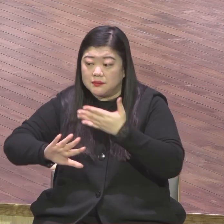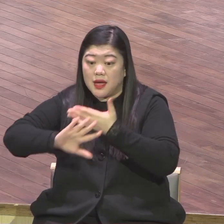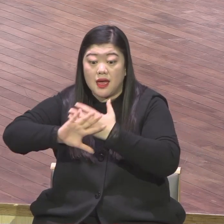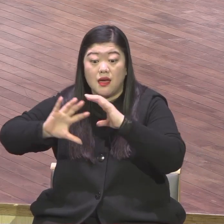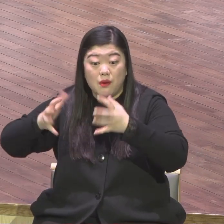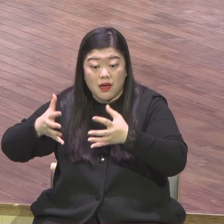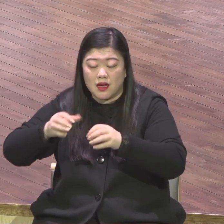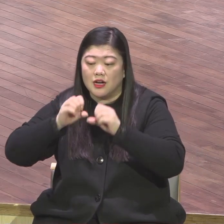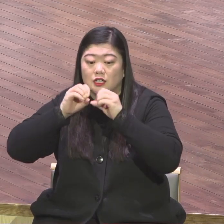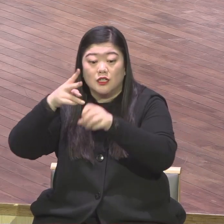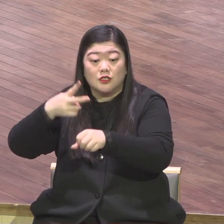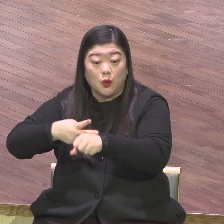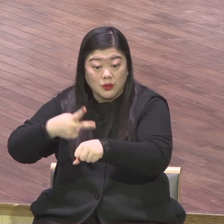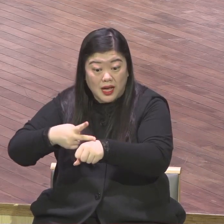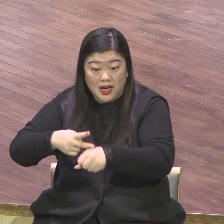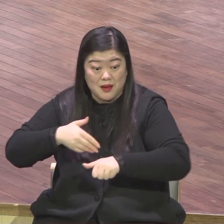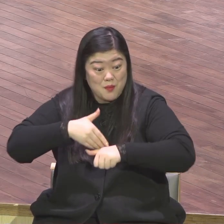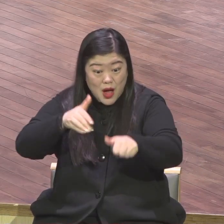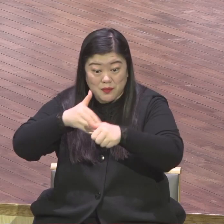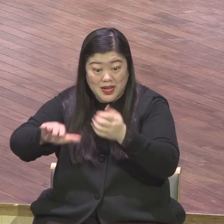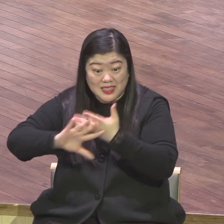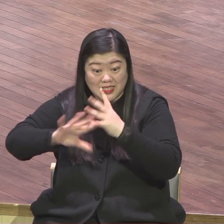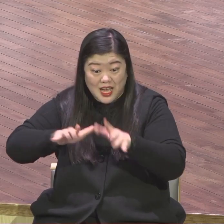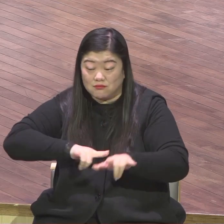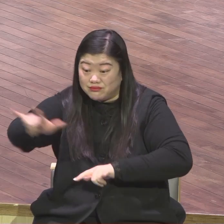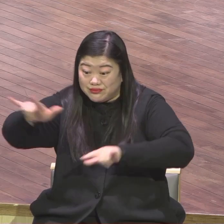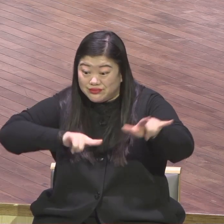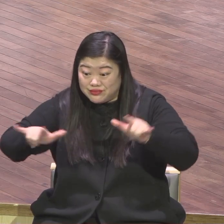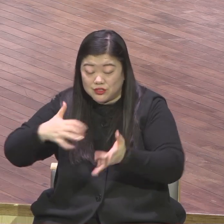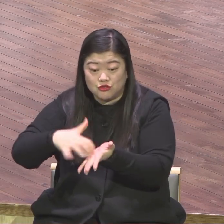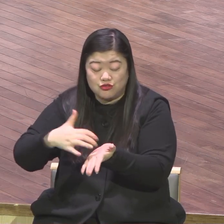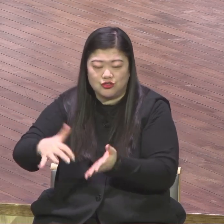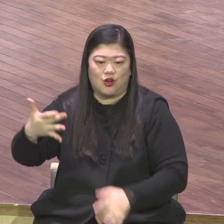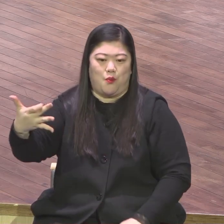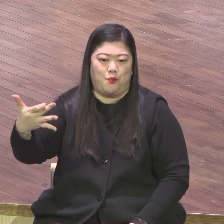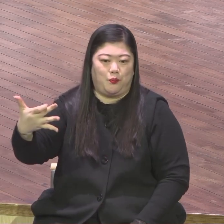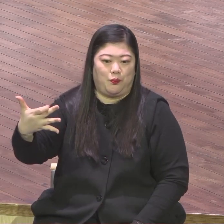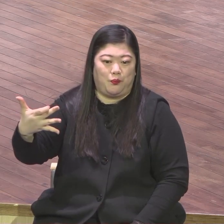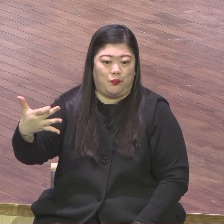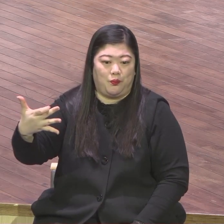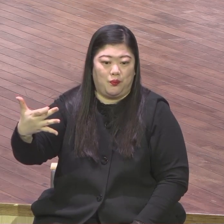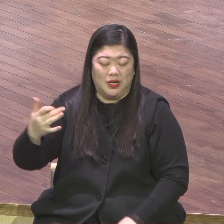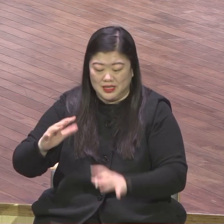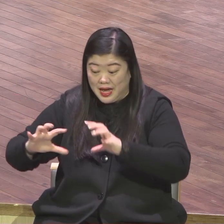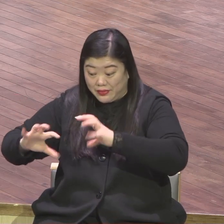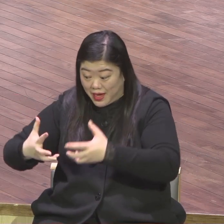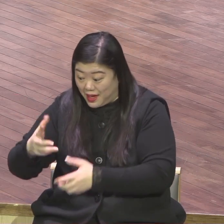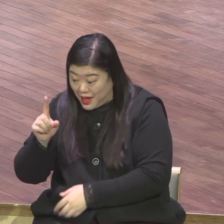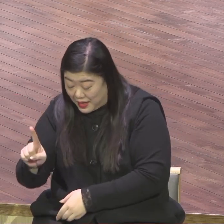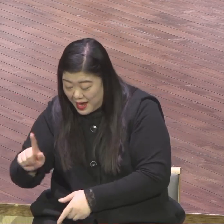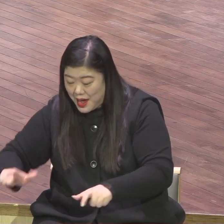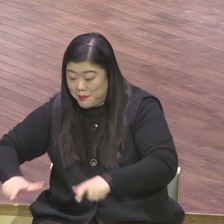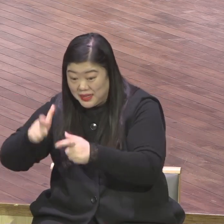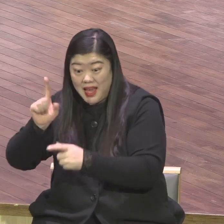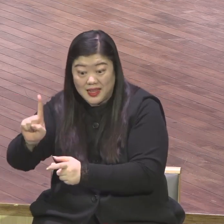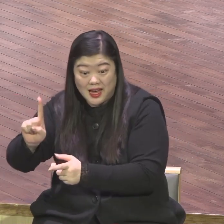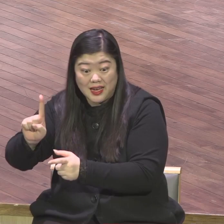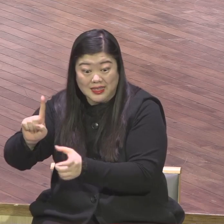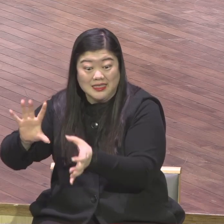19 나라입니다 19 나라의 망대는 이미 세워졌습니다 한 나라의 한 망대니까 한 나라의 한 망대가 세워졌어요